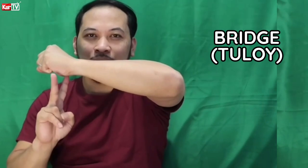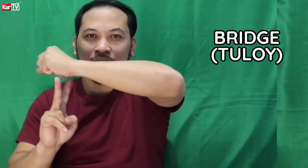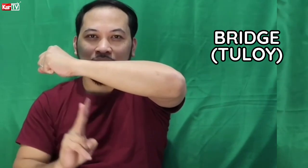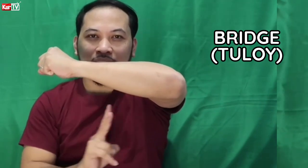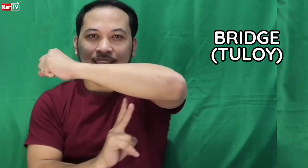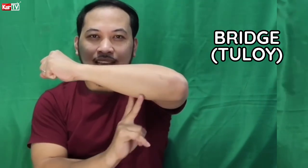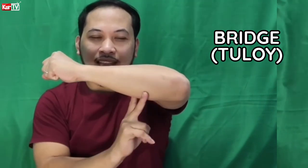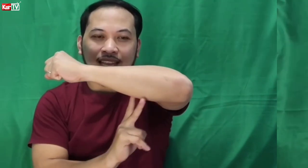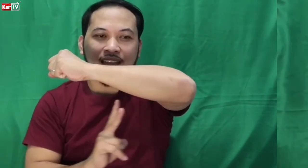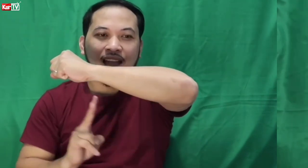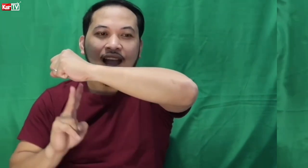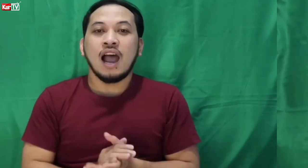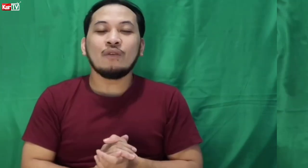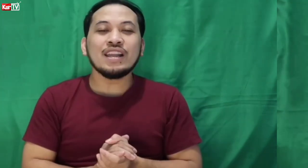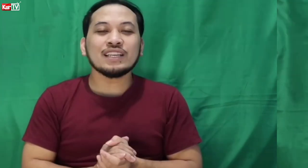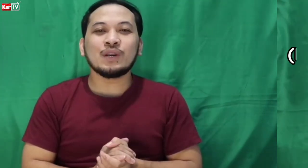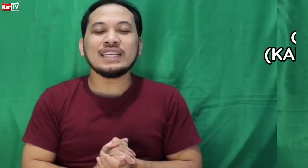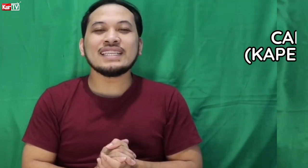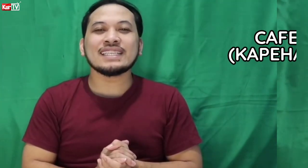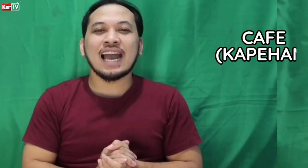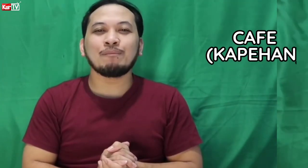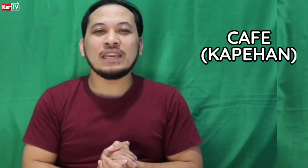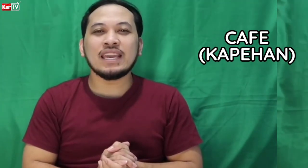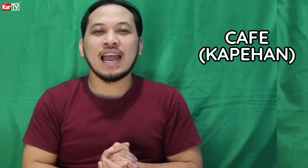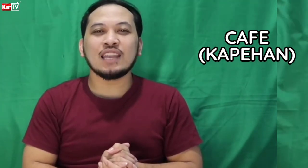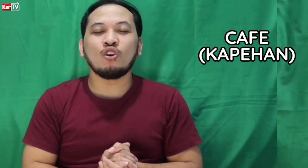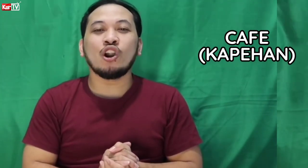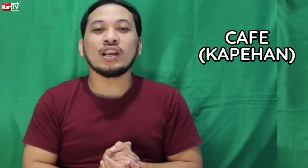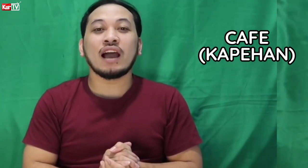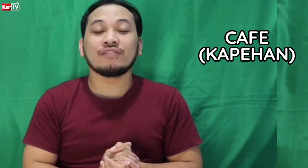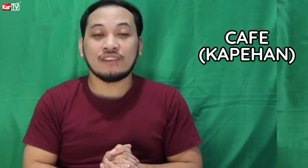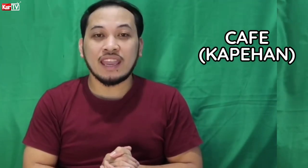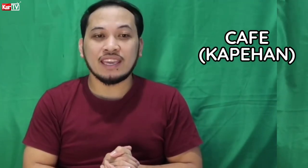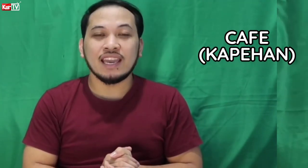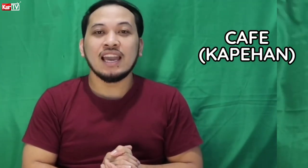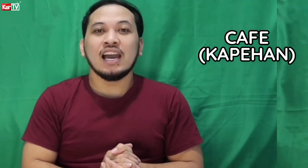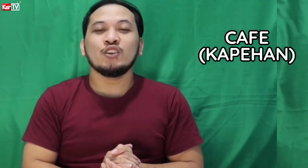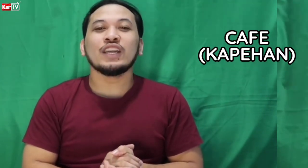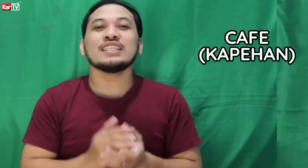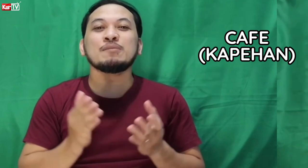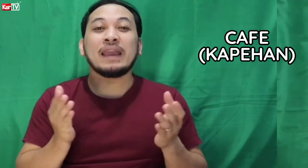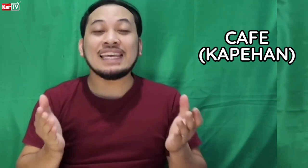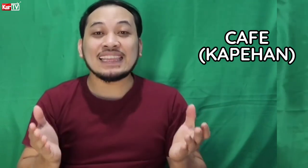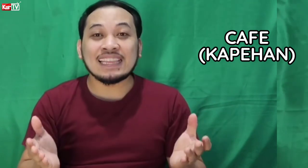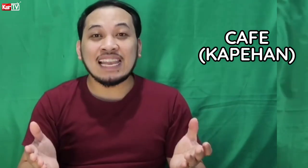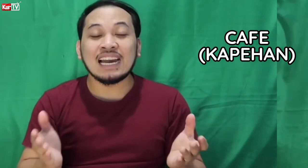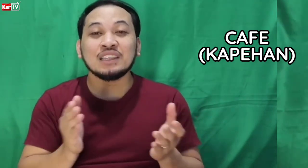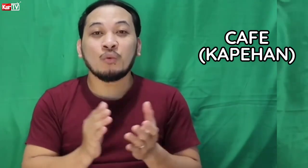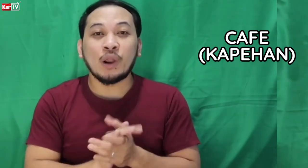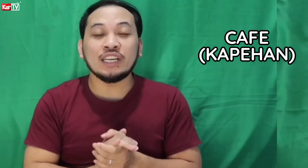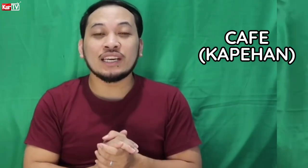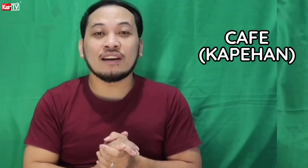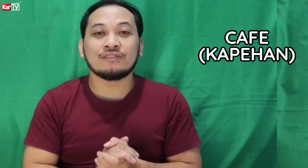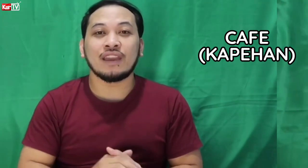Ayan. Our next word is Kapihan or Cafe. You can spell it na lang the word Cafe.